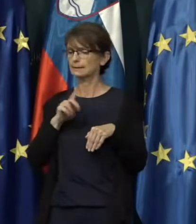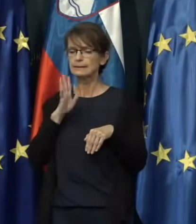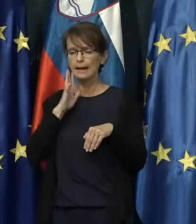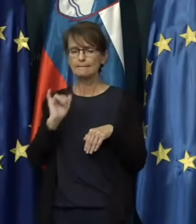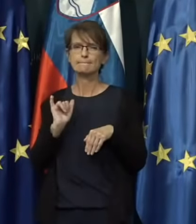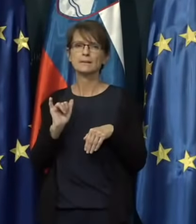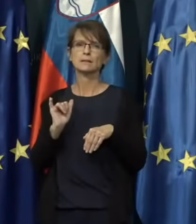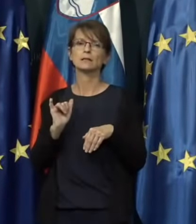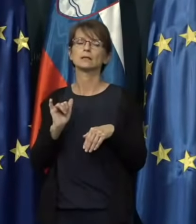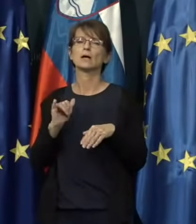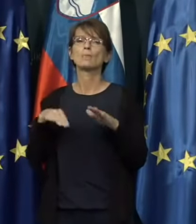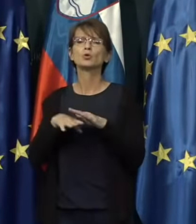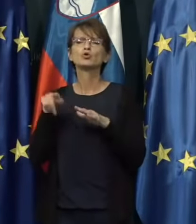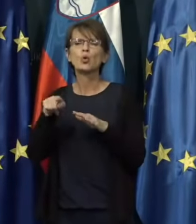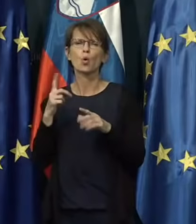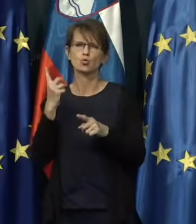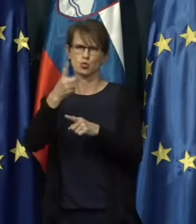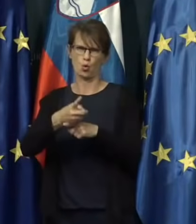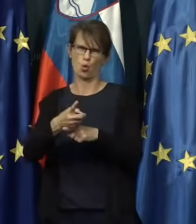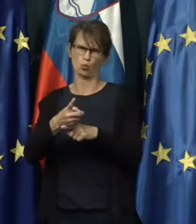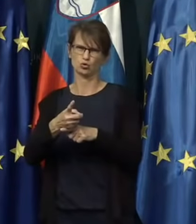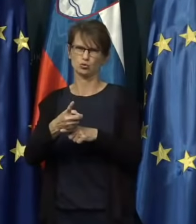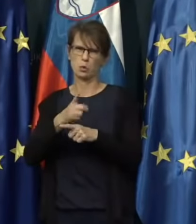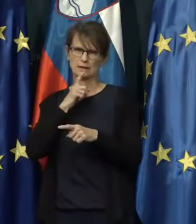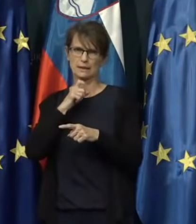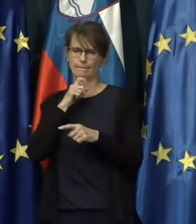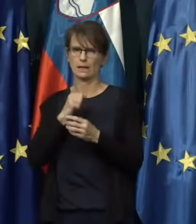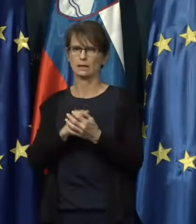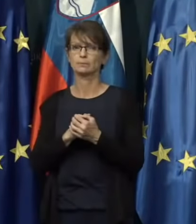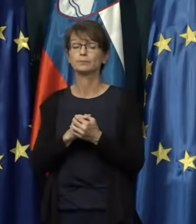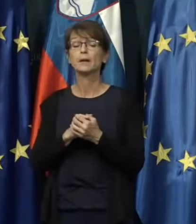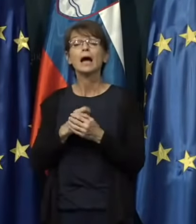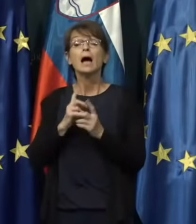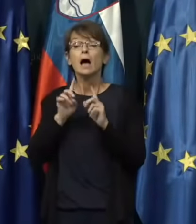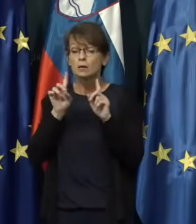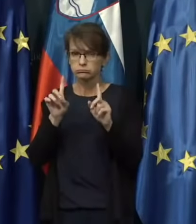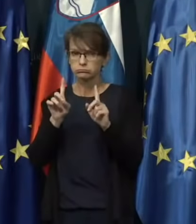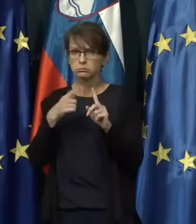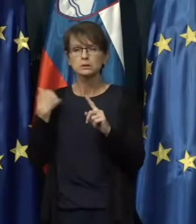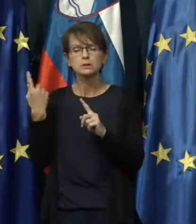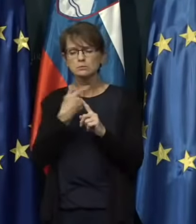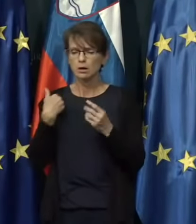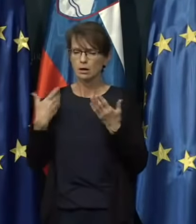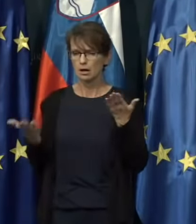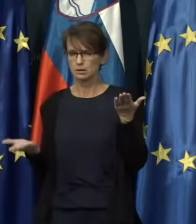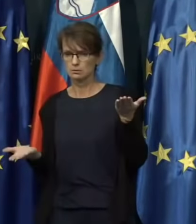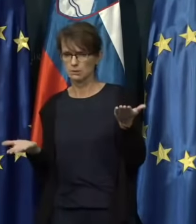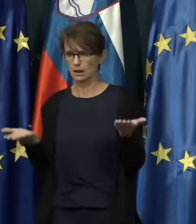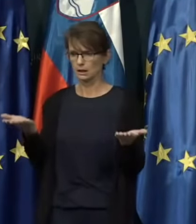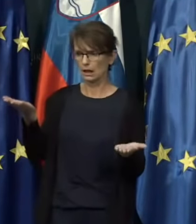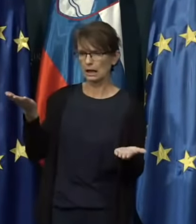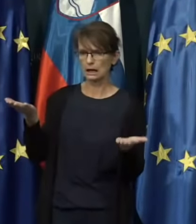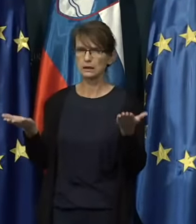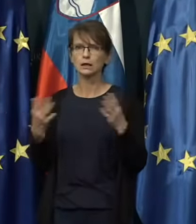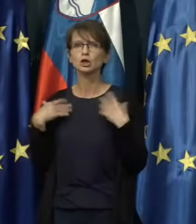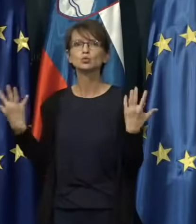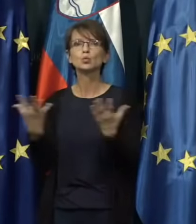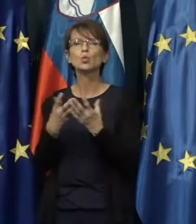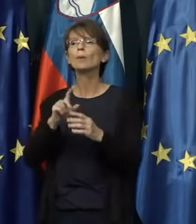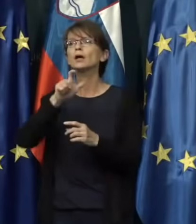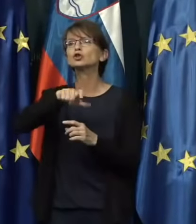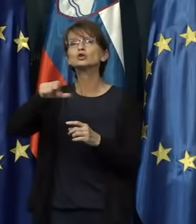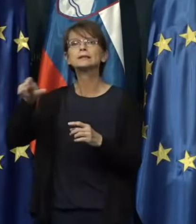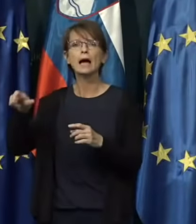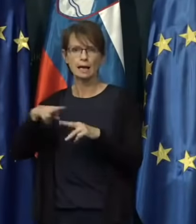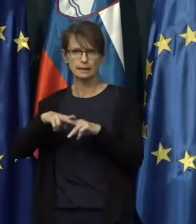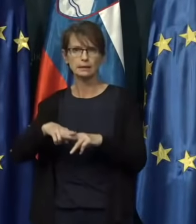padli pod to določbo. Kljub se mu, pa smo pretehtali skupaj z ostalimi deležniki,